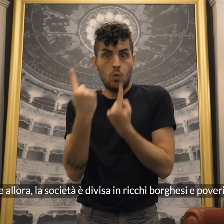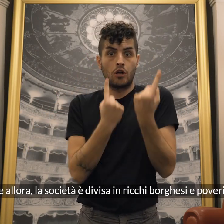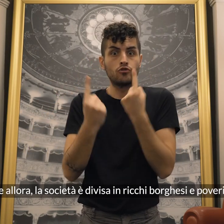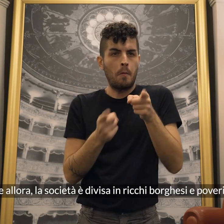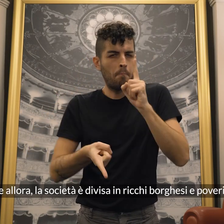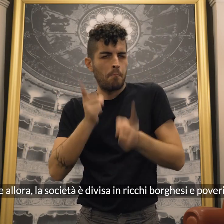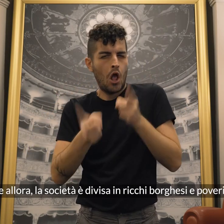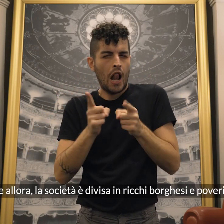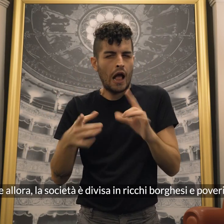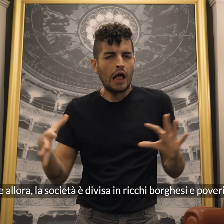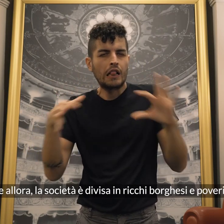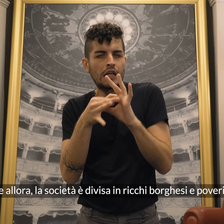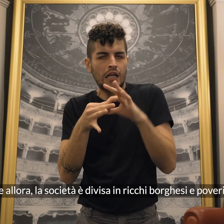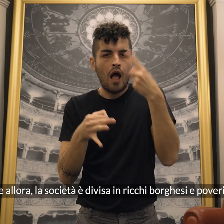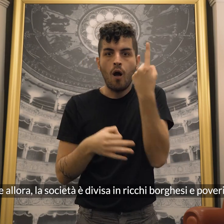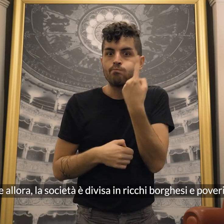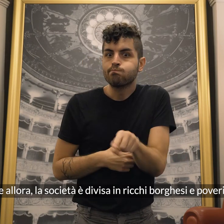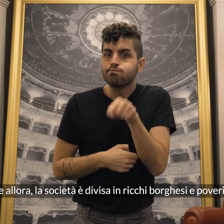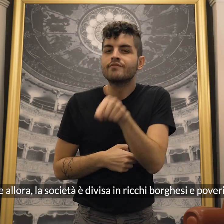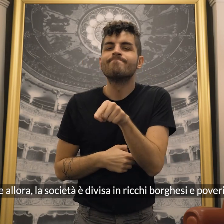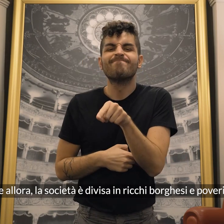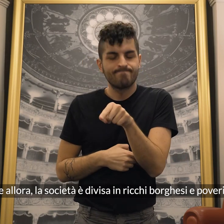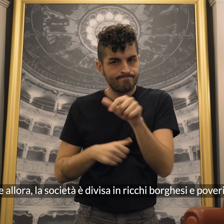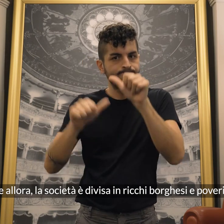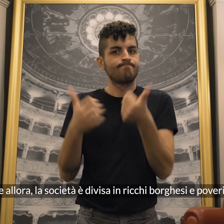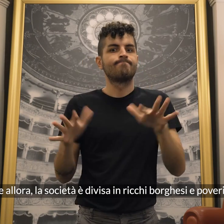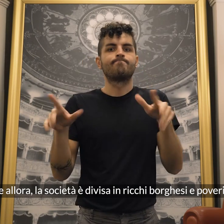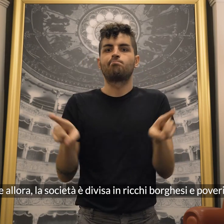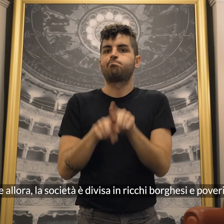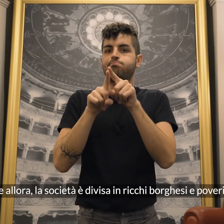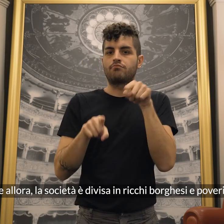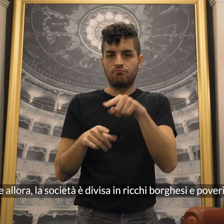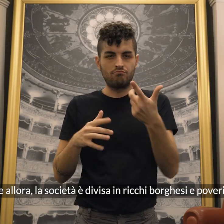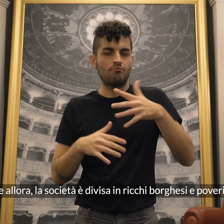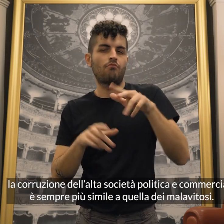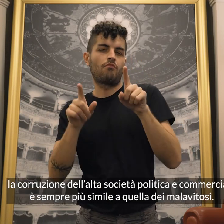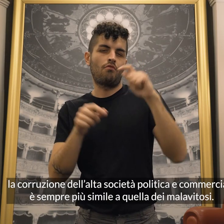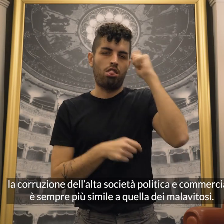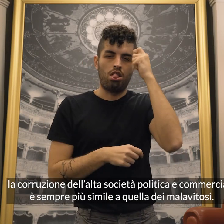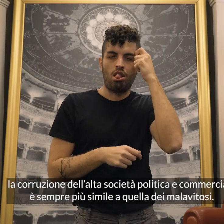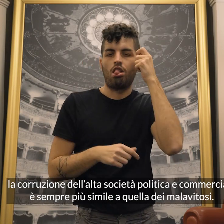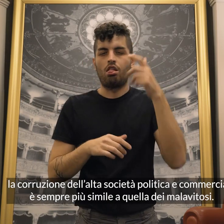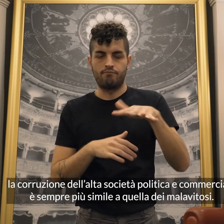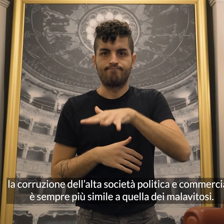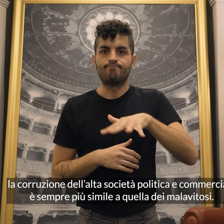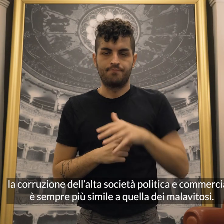la società è divisa in ricchi borghesi e poveri sfruttati. La corruzione dell'alta società